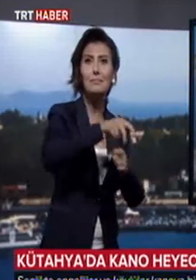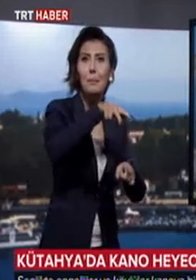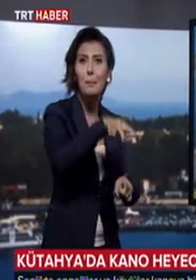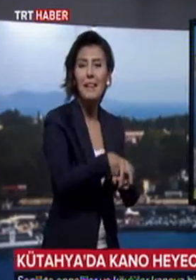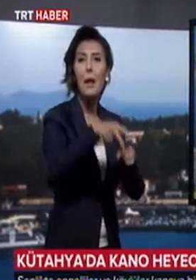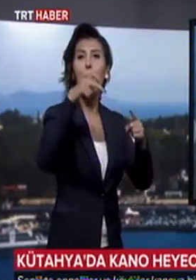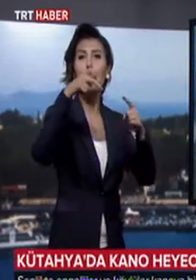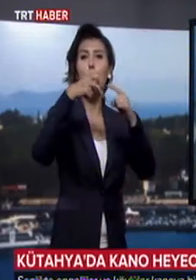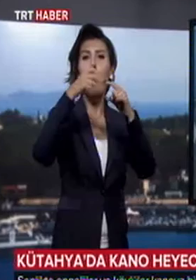gezintiye çıktı.